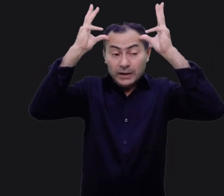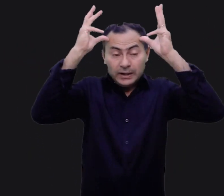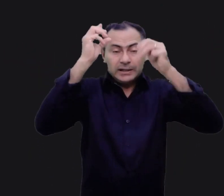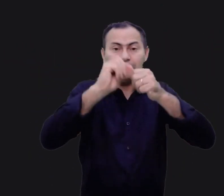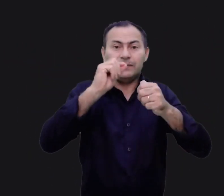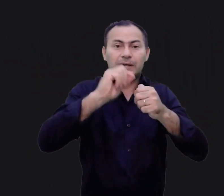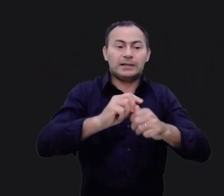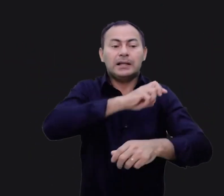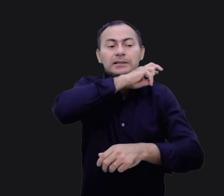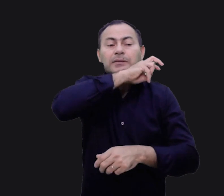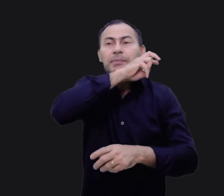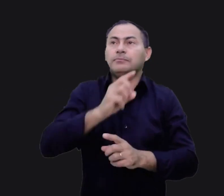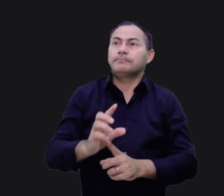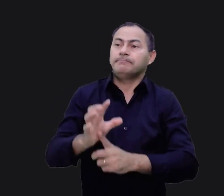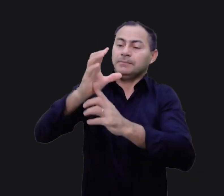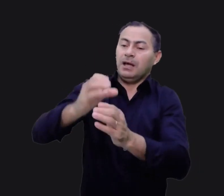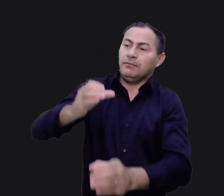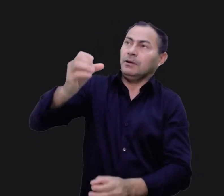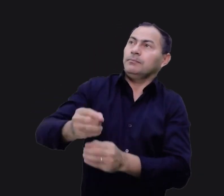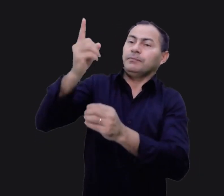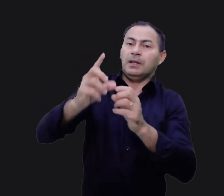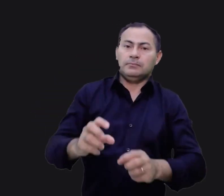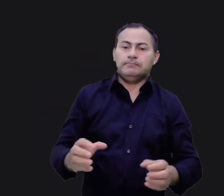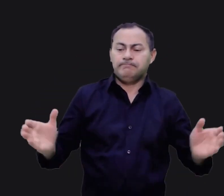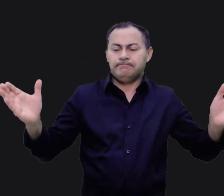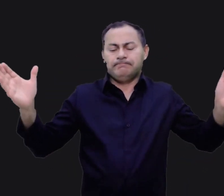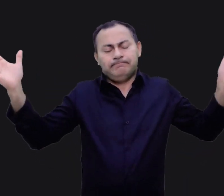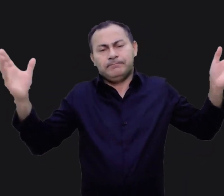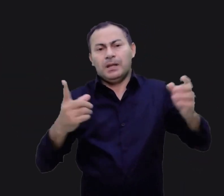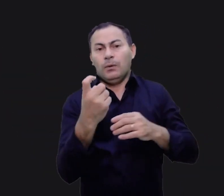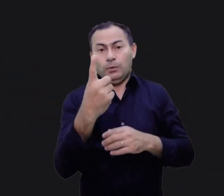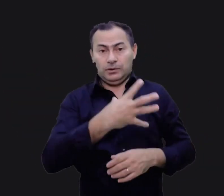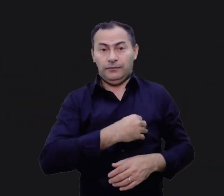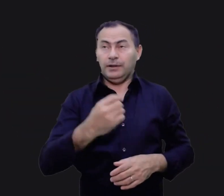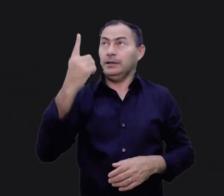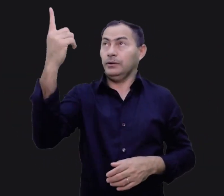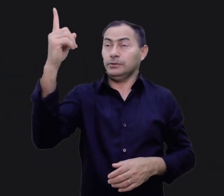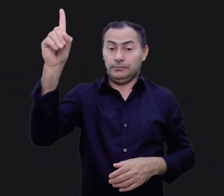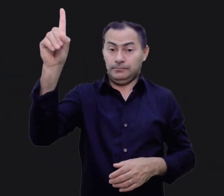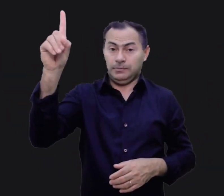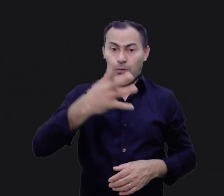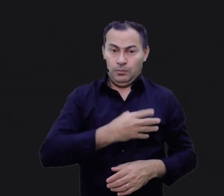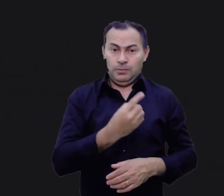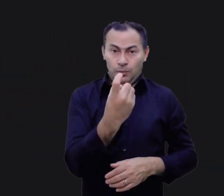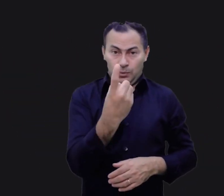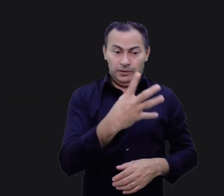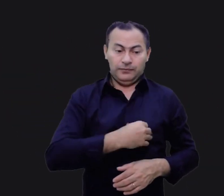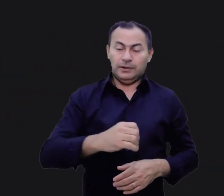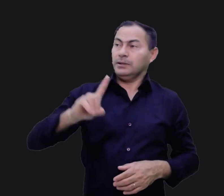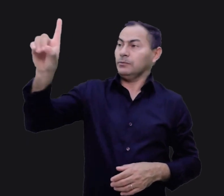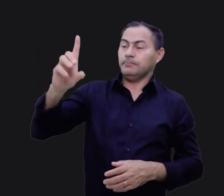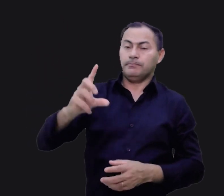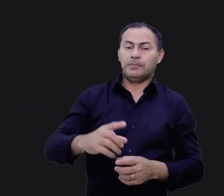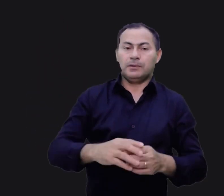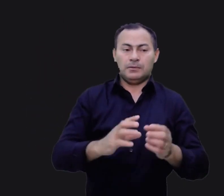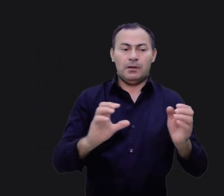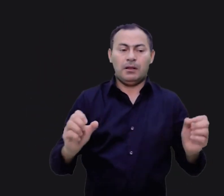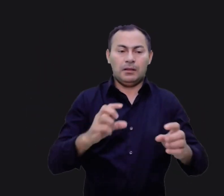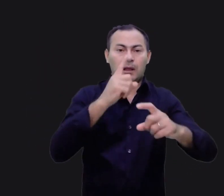serpente numa vara, eu tenho que ser levantado numa cruz porque sou o único filho de Deus. Como o único filho de Deus levantado na cruz,